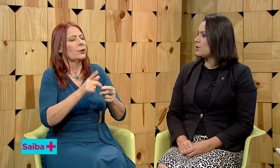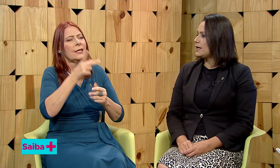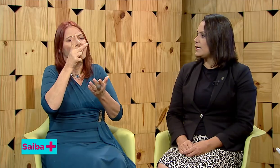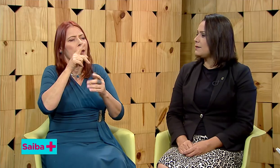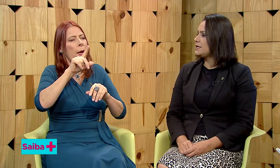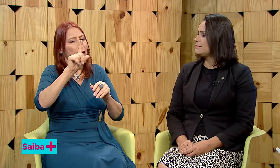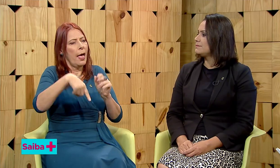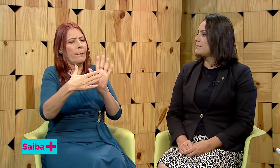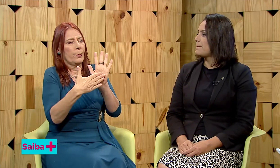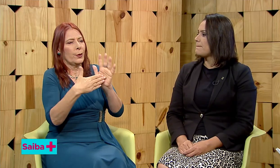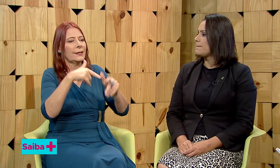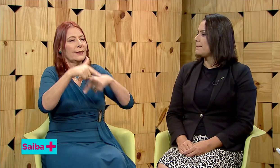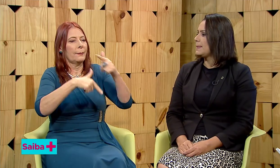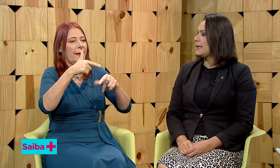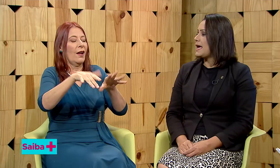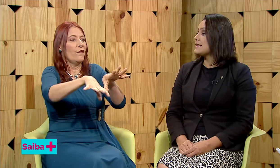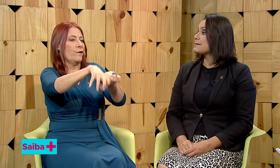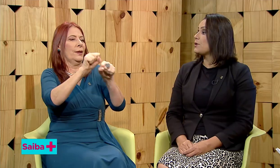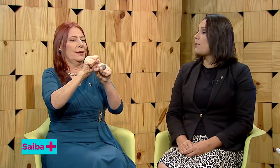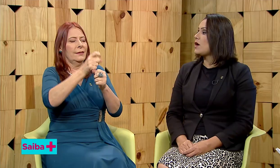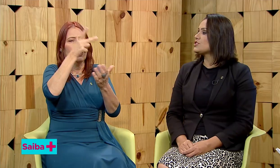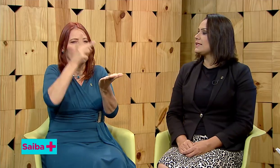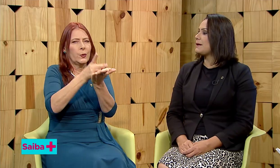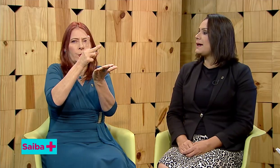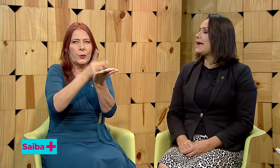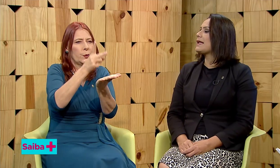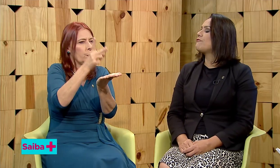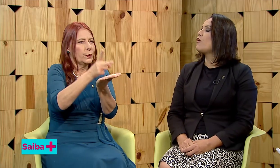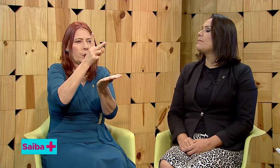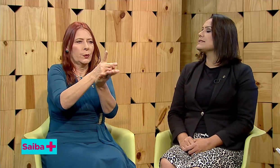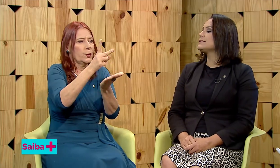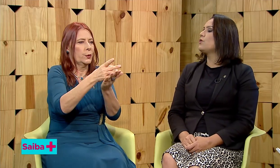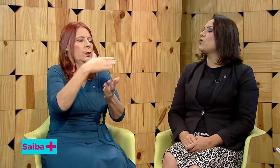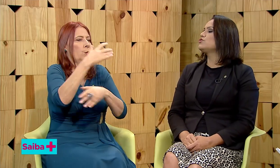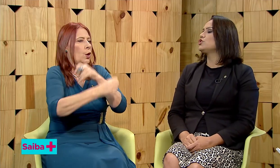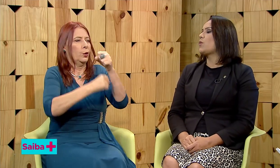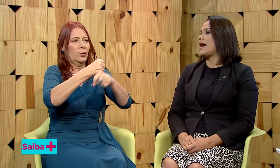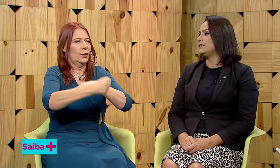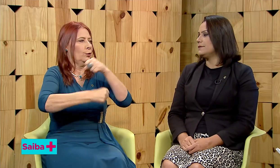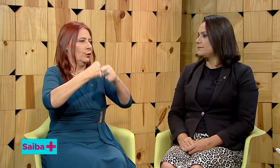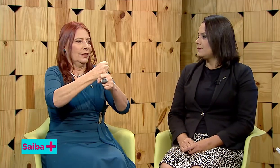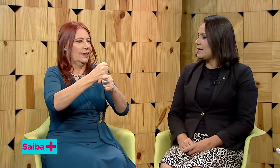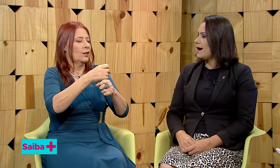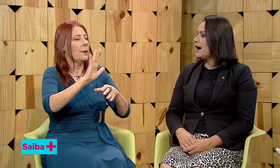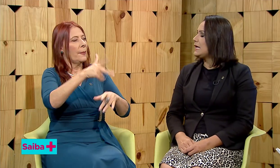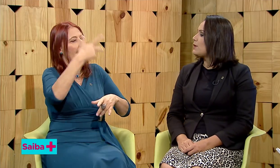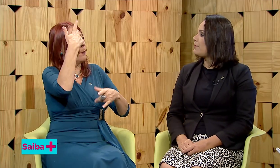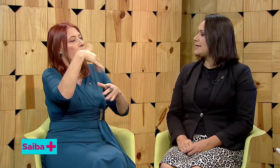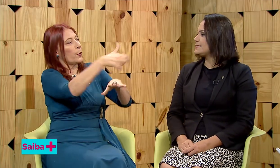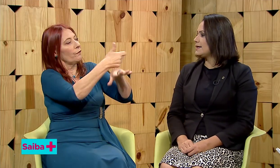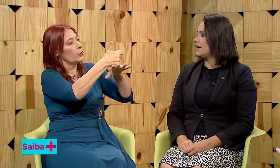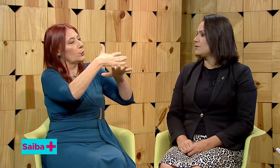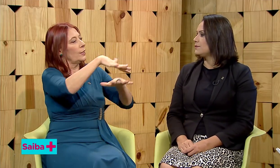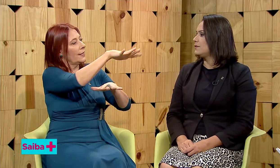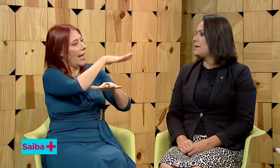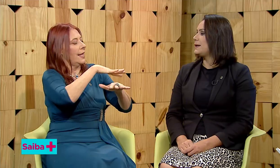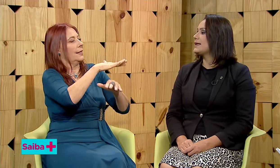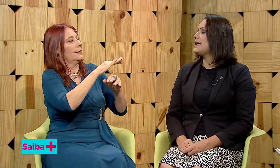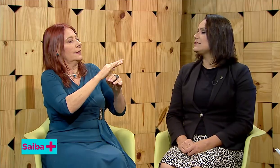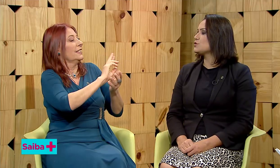programa... Essa proposta é trabalhar a formação continuada, ano após ano, para que esses